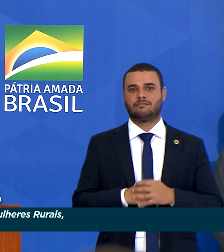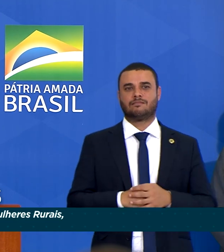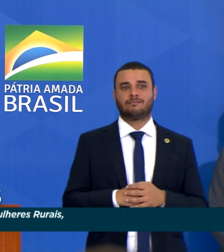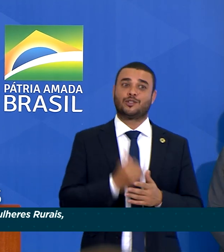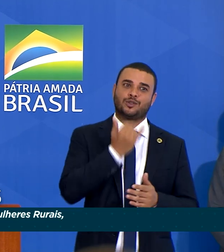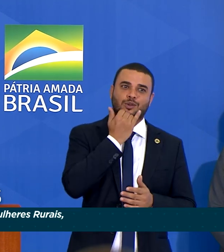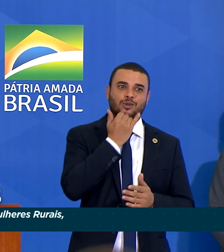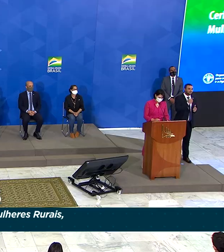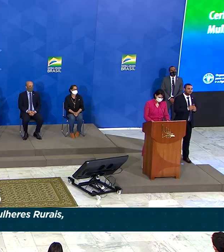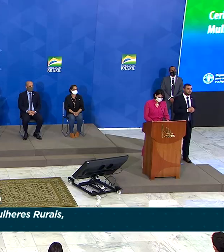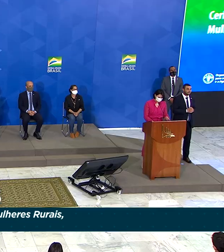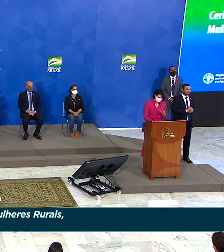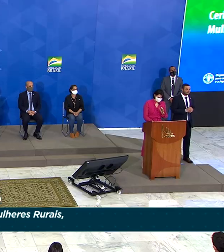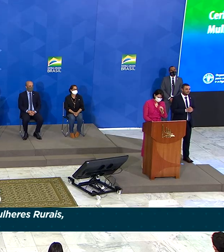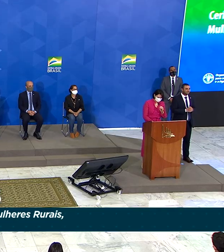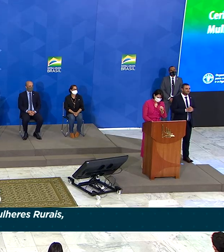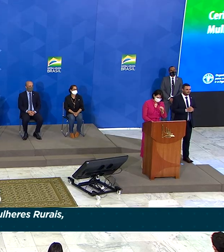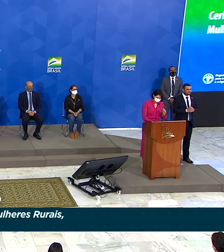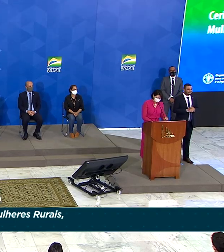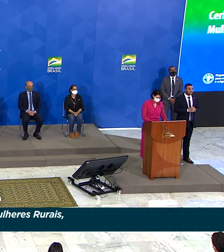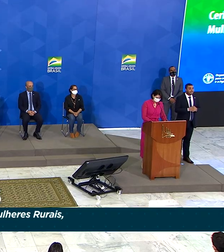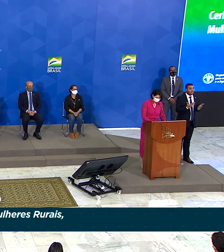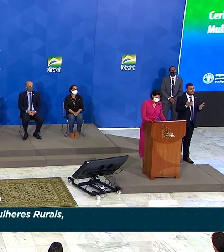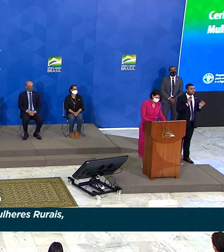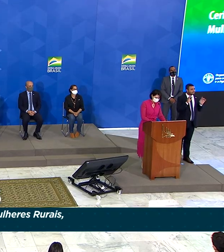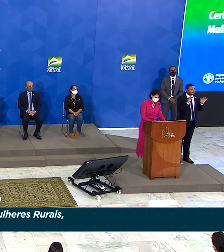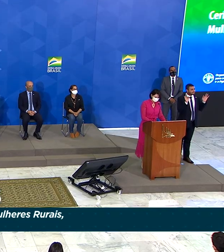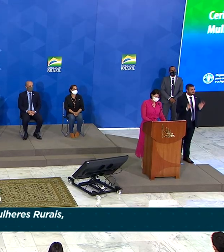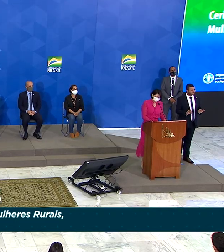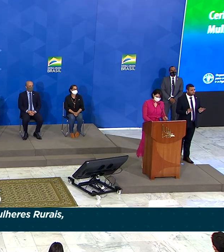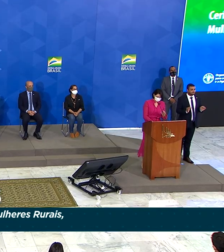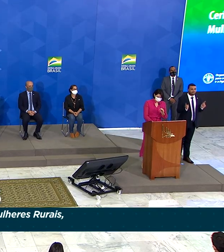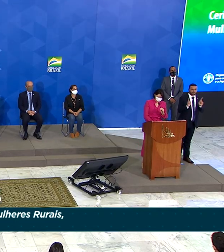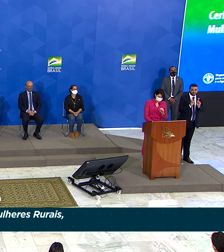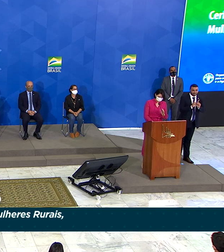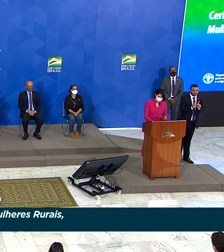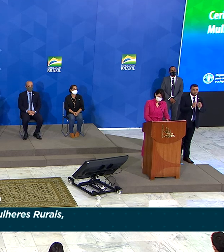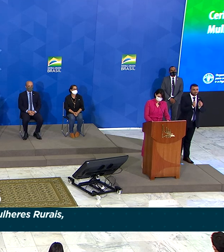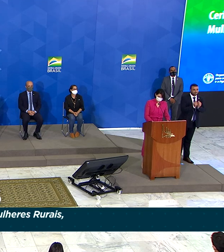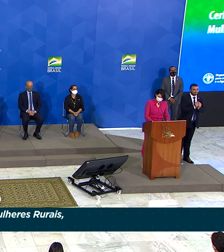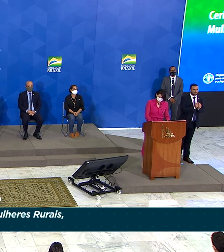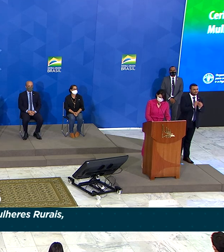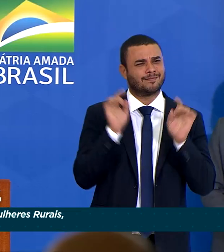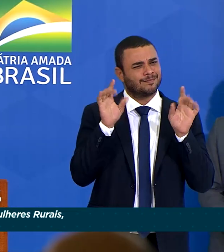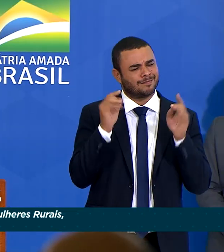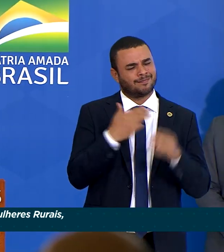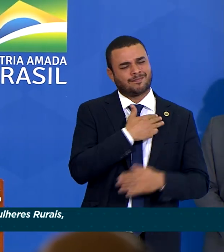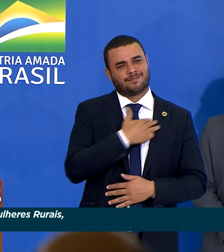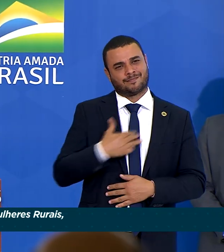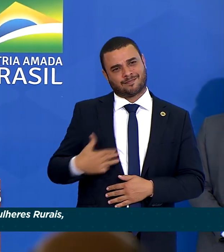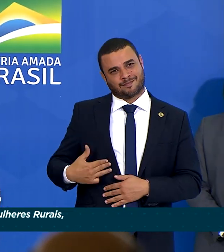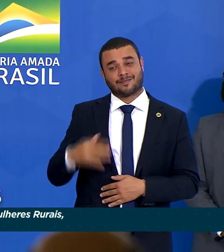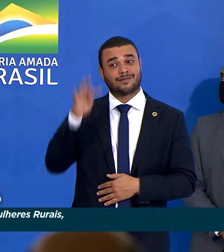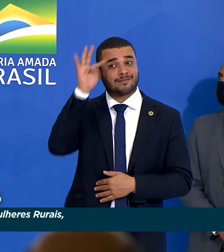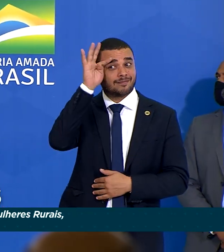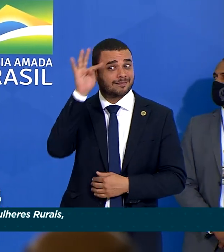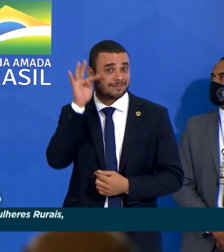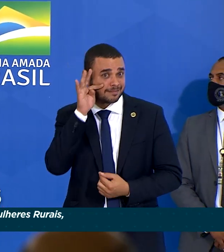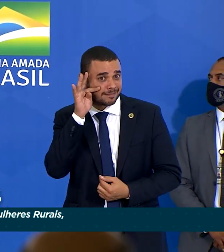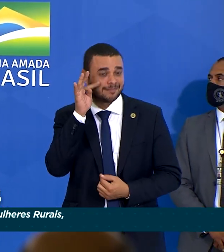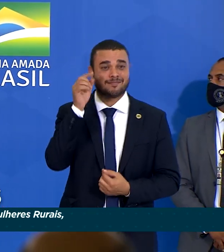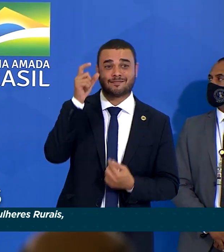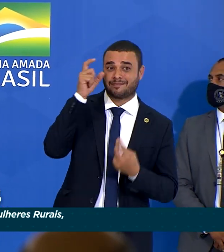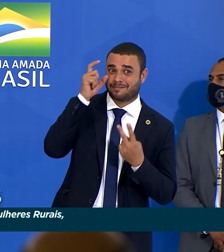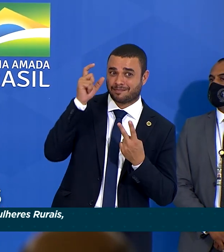Desculpa. É um privilégio estar ao lado das nossas queridas ministras Tereza Cristina, da Mares,